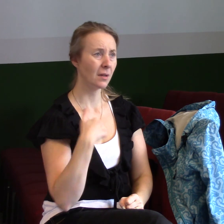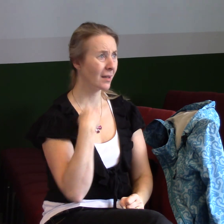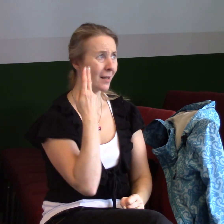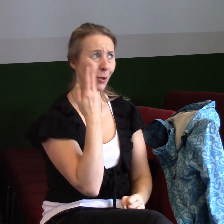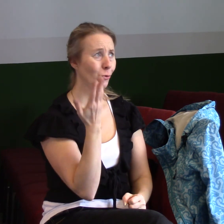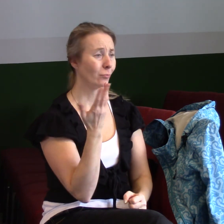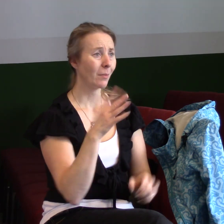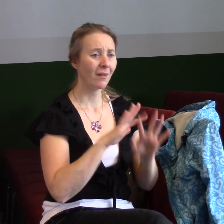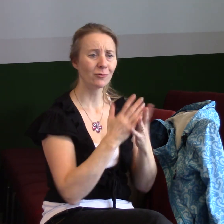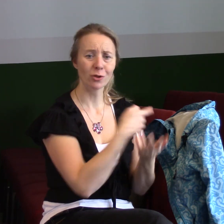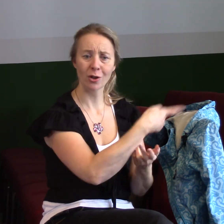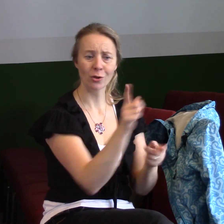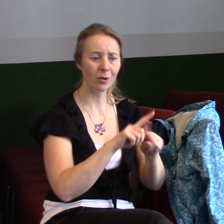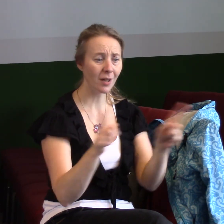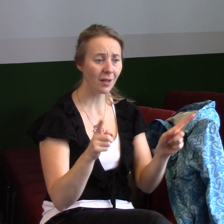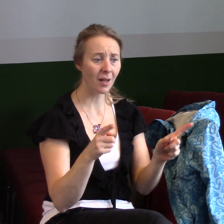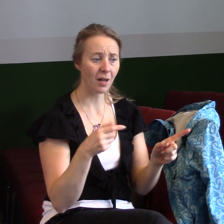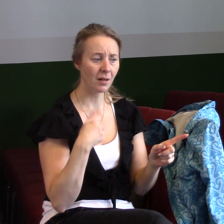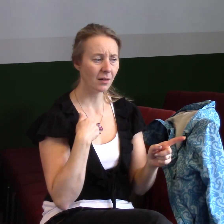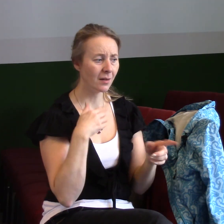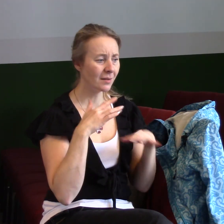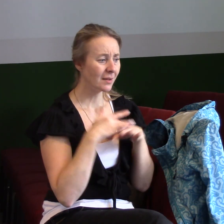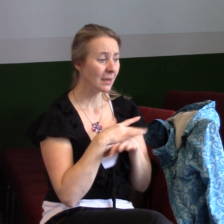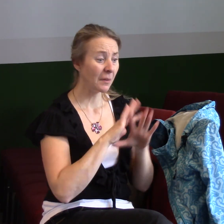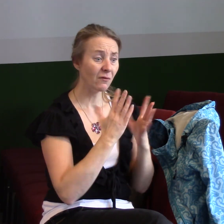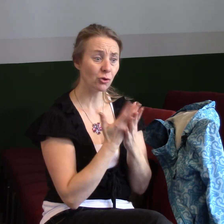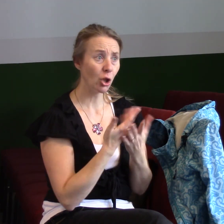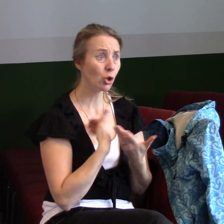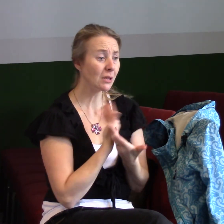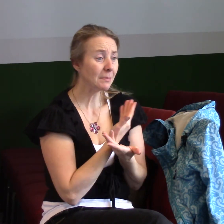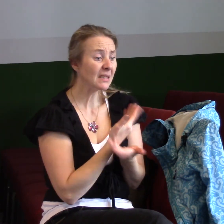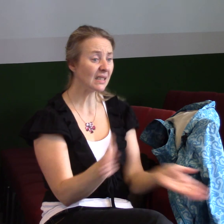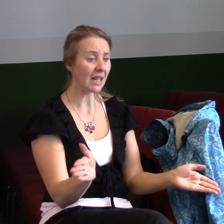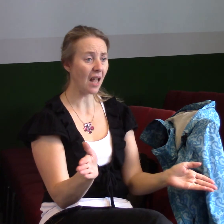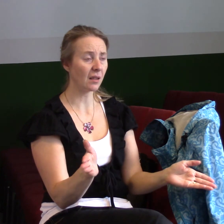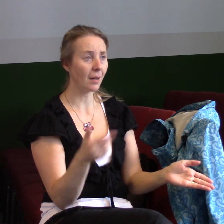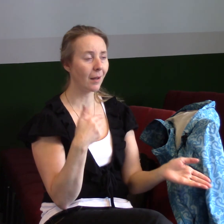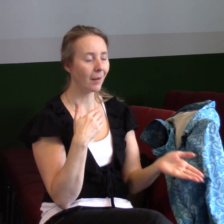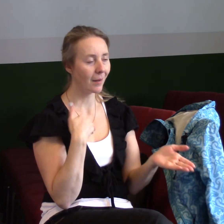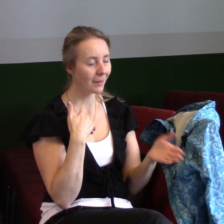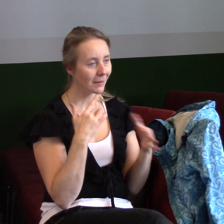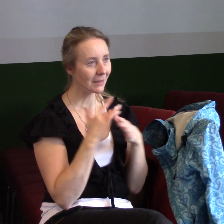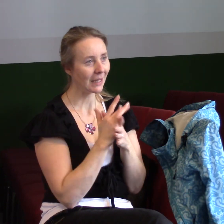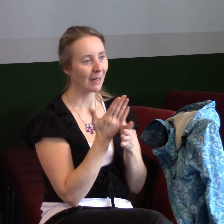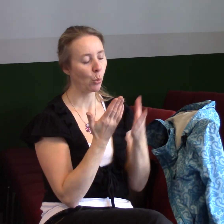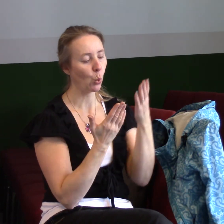nohama, mám pocit, že jsem o všechno přišel, ale prostě cítím tu ruku a jenom se zavřenýma očima tam stojím.